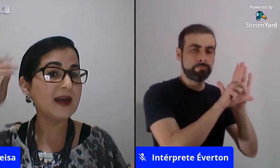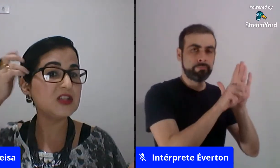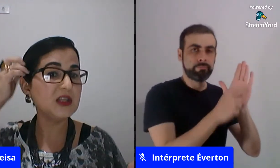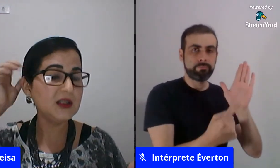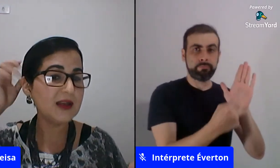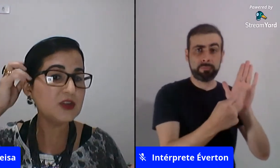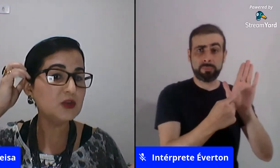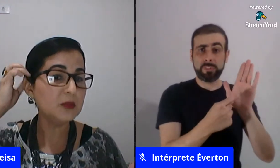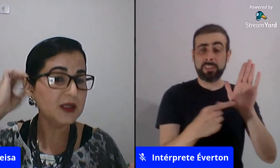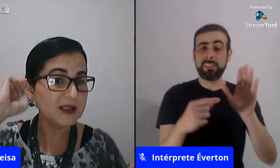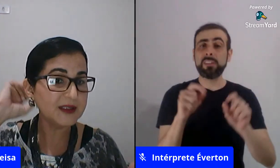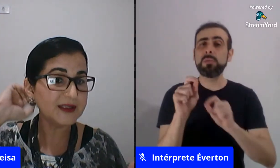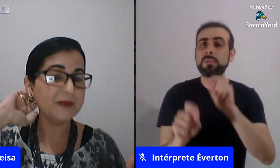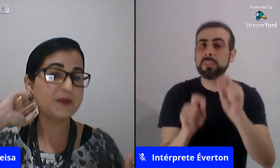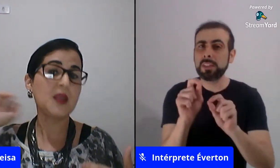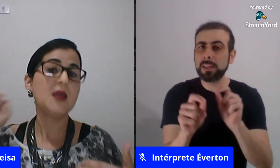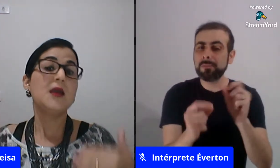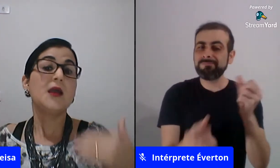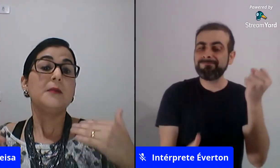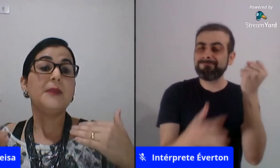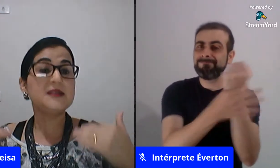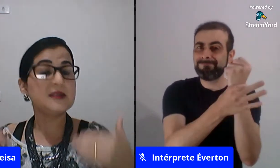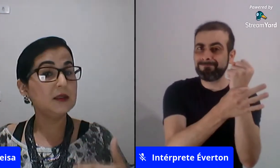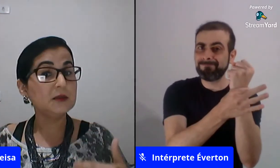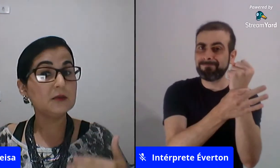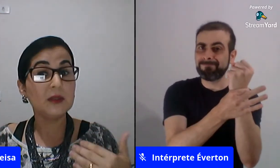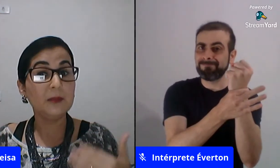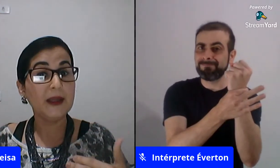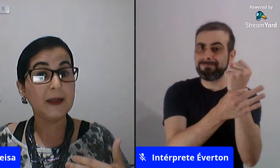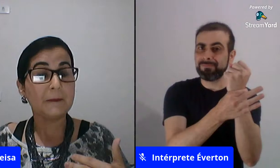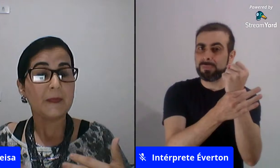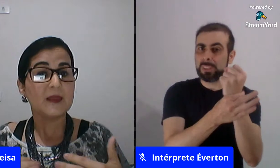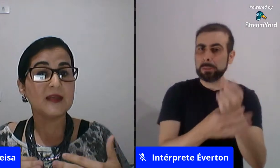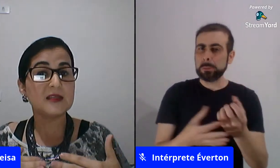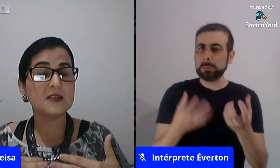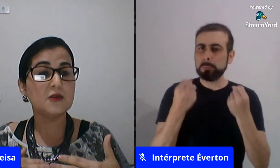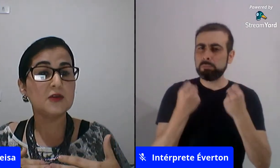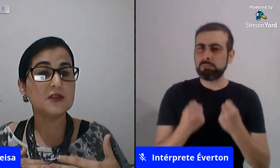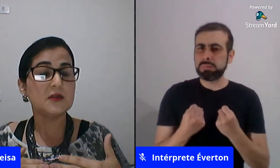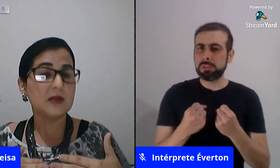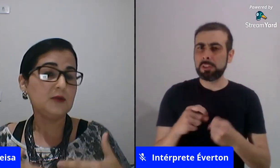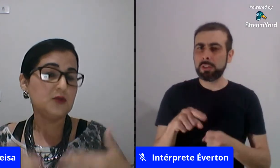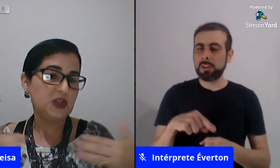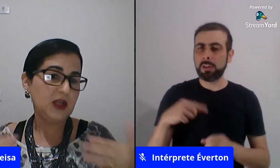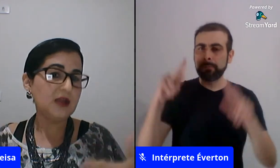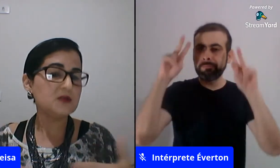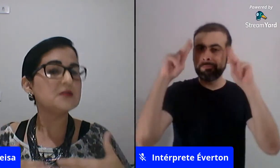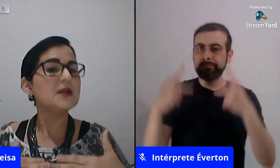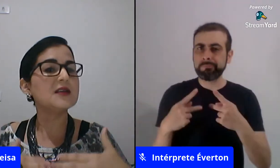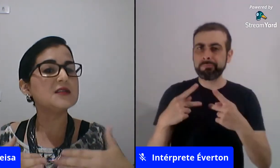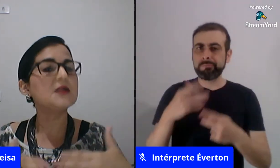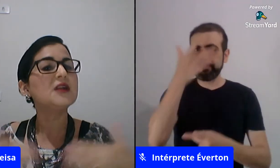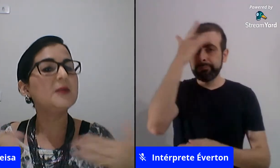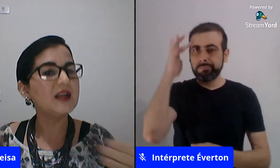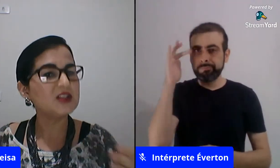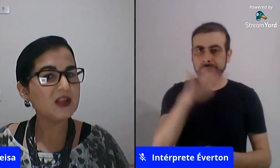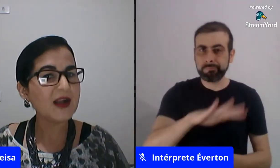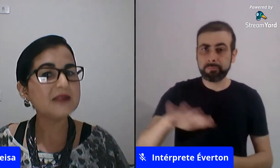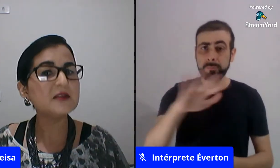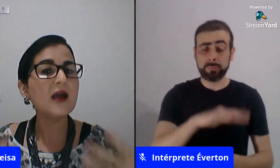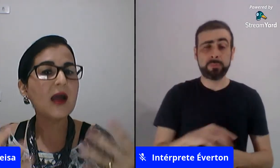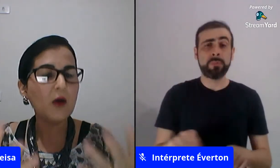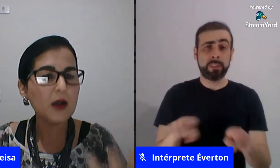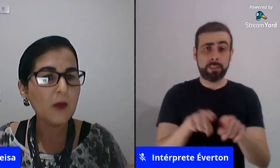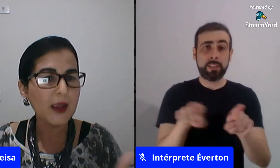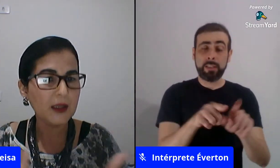assegurar a dignidade humana pensando também nas questões né dos direitos na questão da liberdade